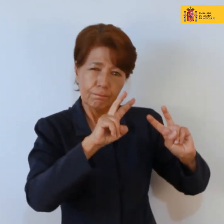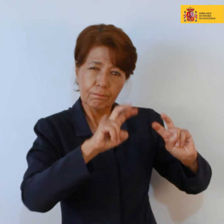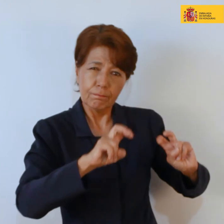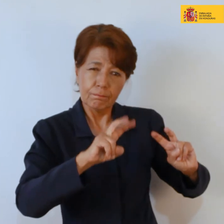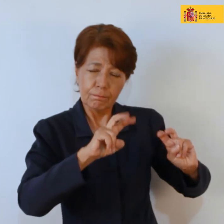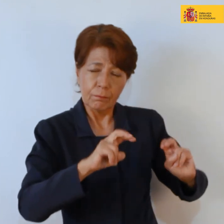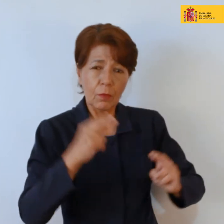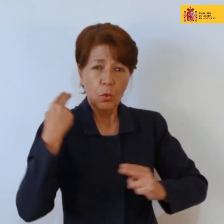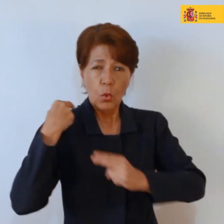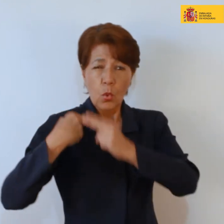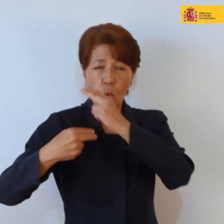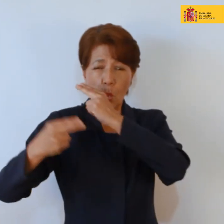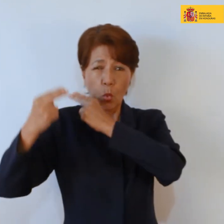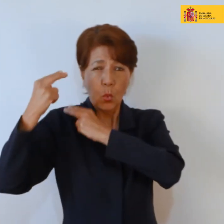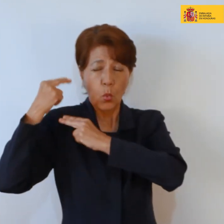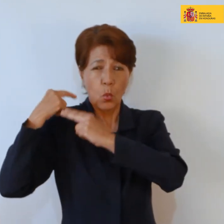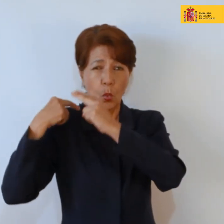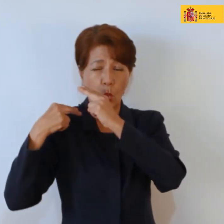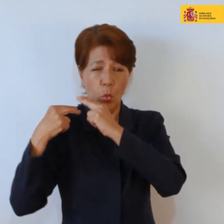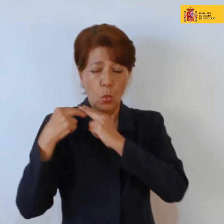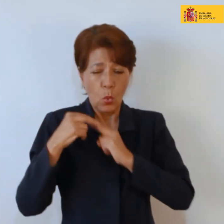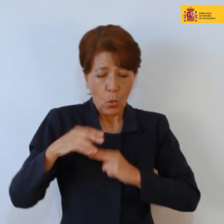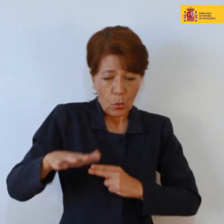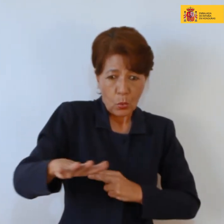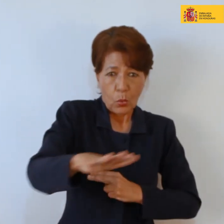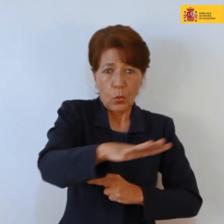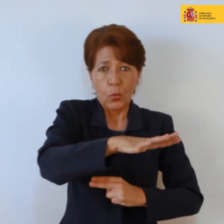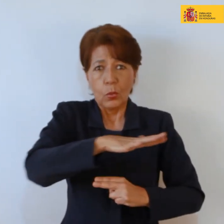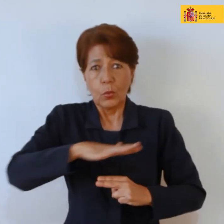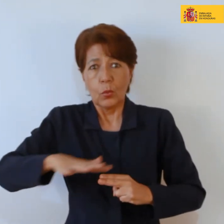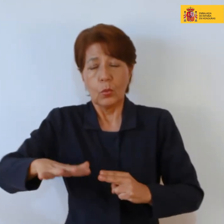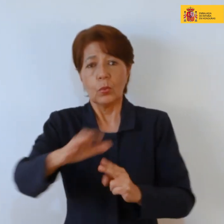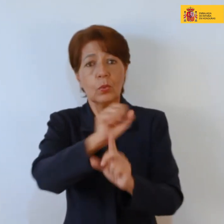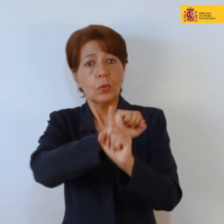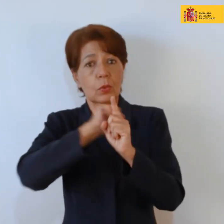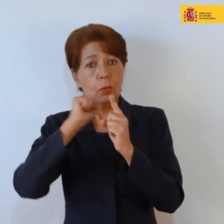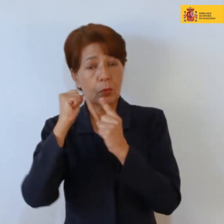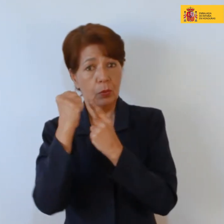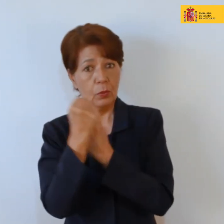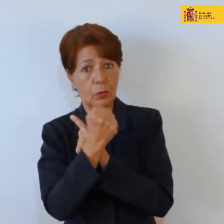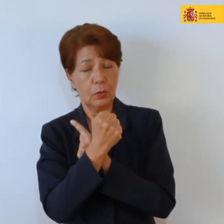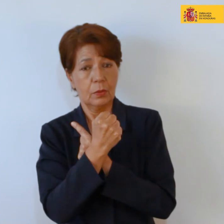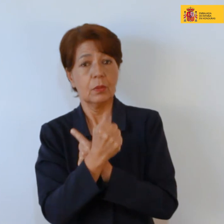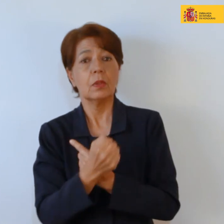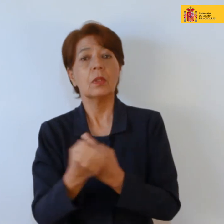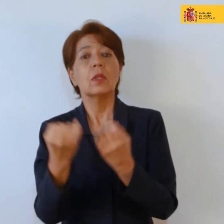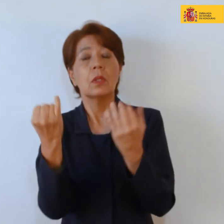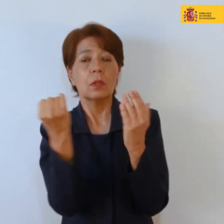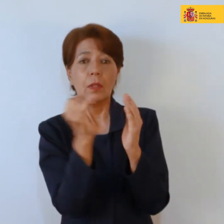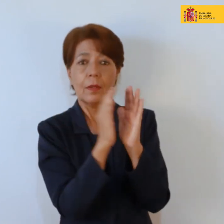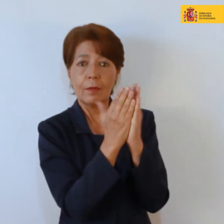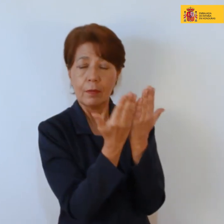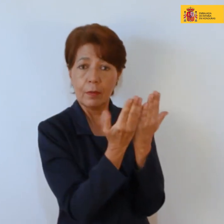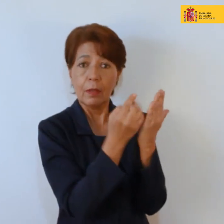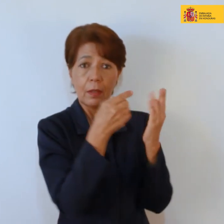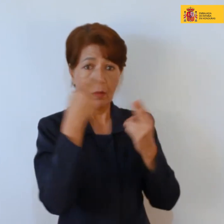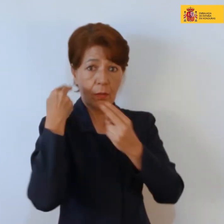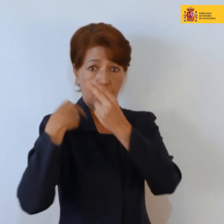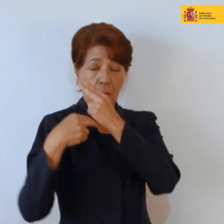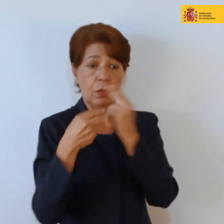historia o del entorno social, de la parte, o sea, de la historia escrita, pero también de la parte